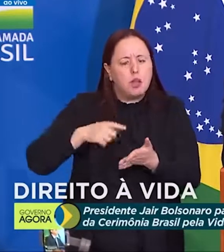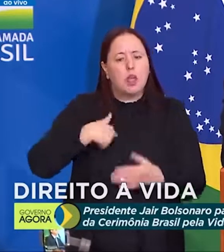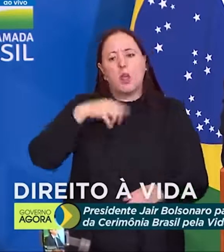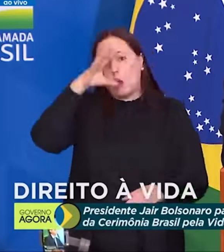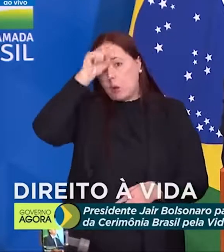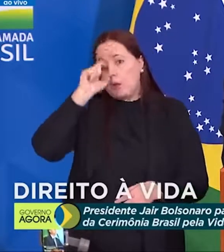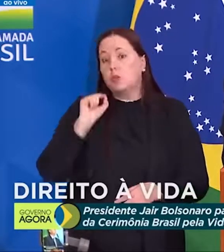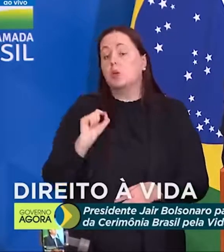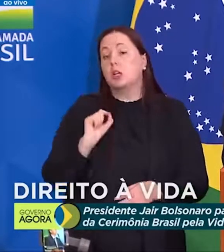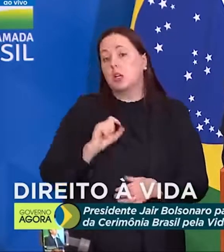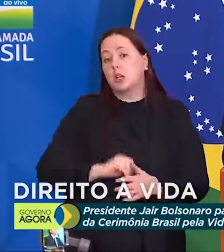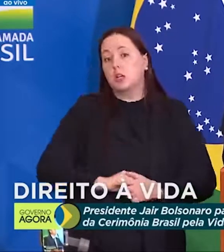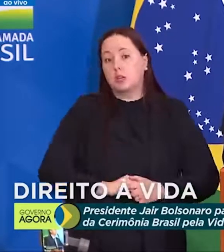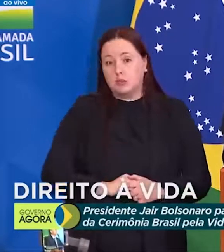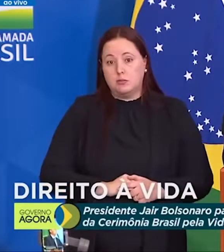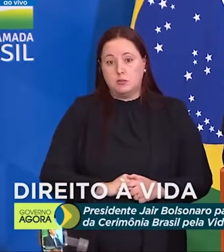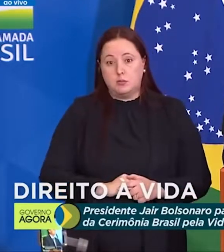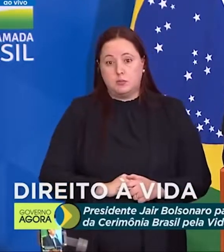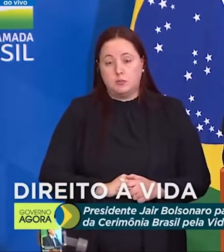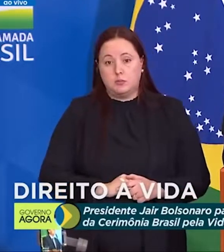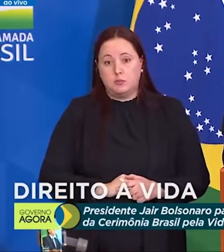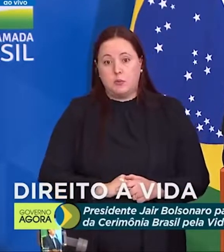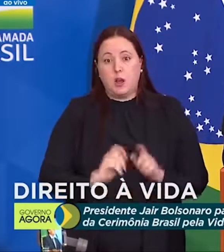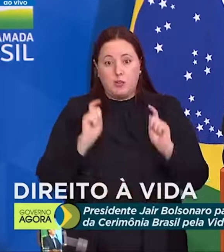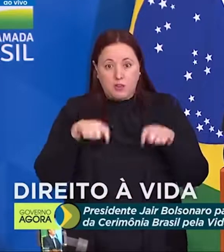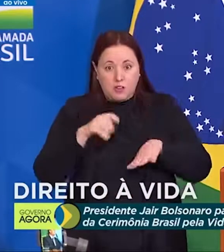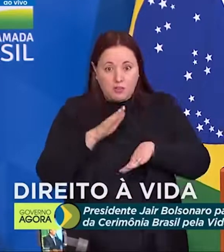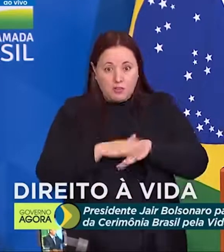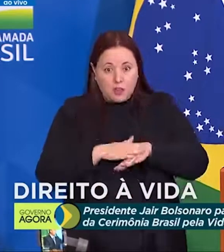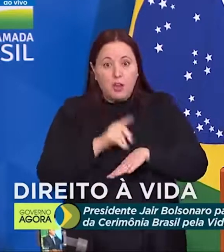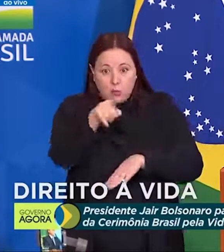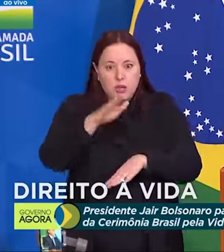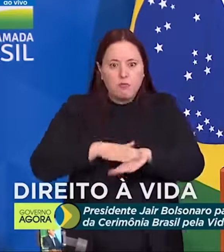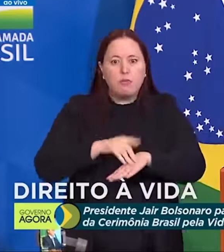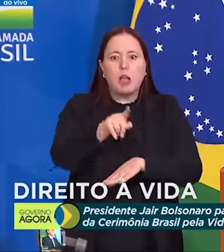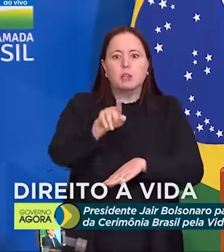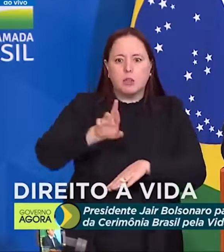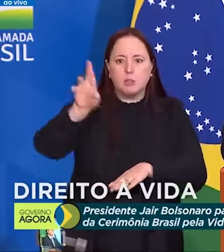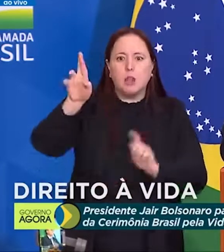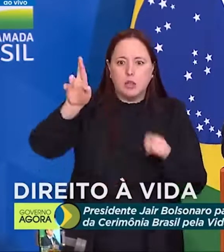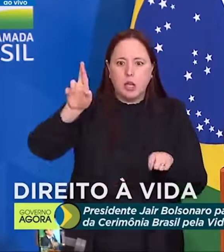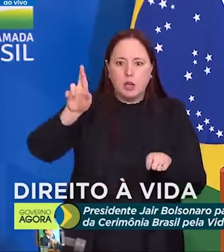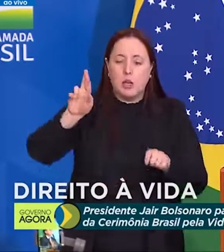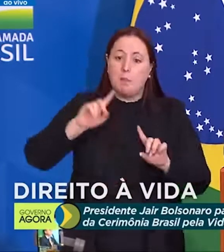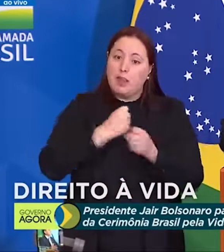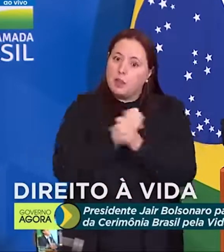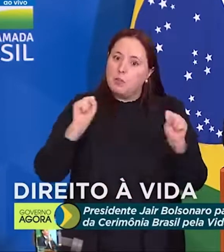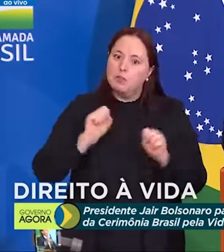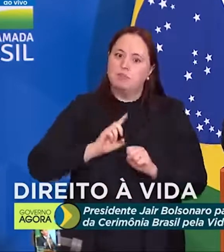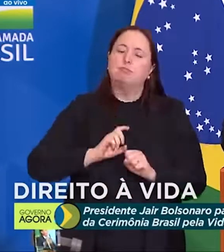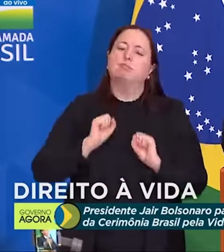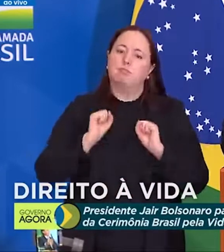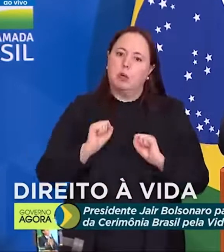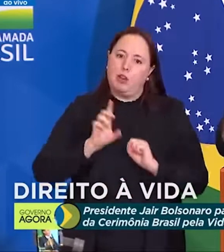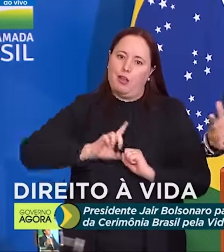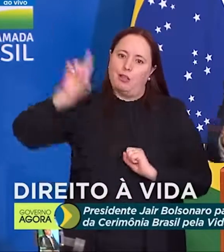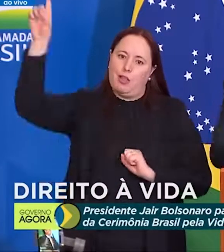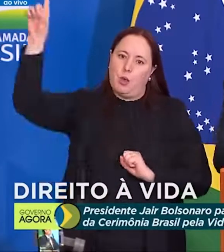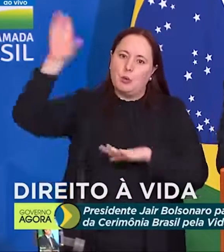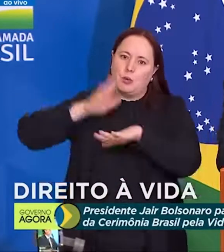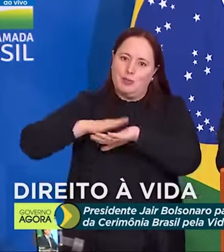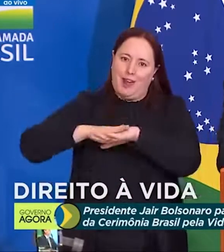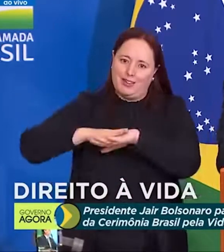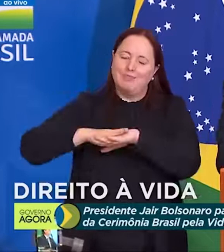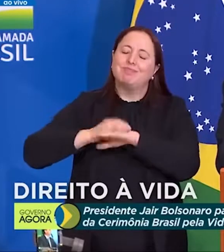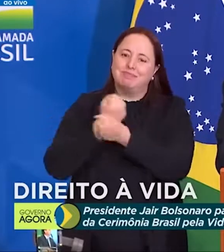o que eu aprendi, Otônio? O que for possível fazer, que você faça. O que for impossível, bote nas mãos de